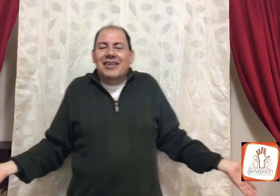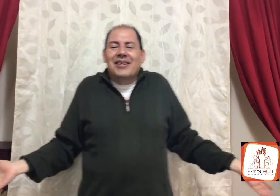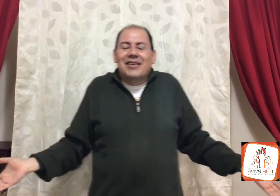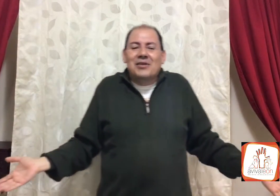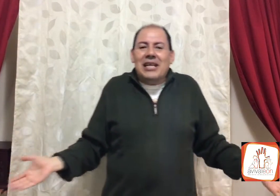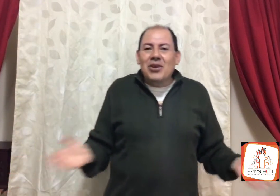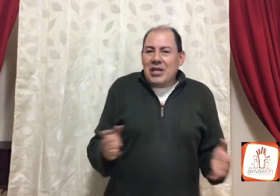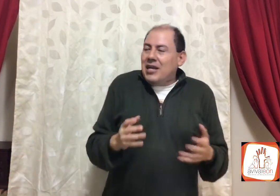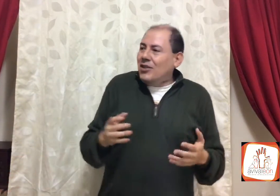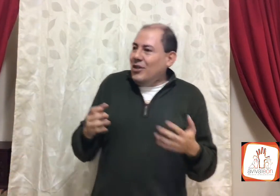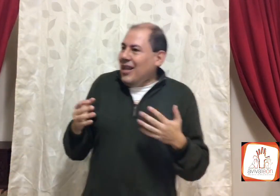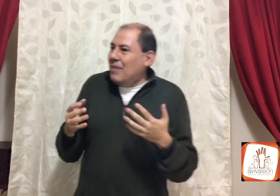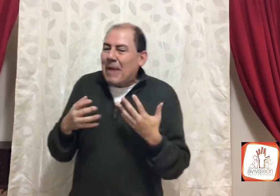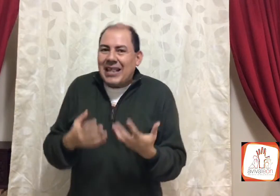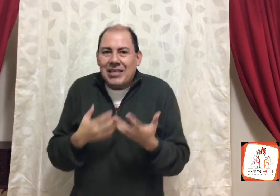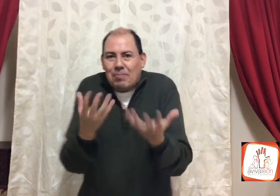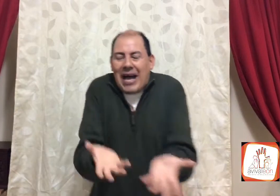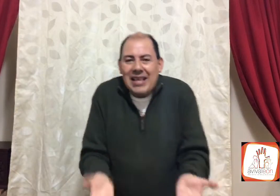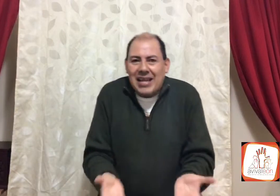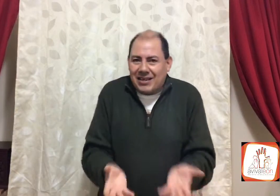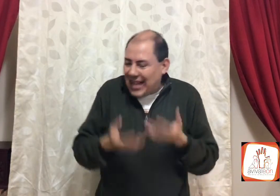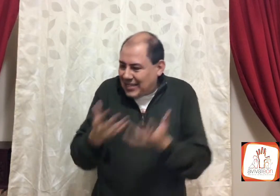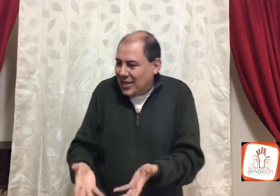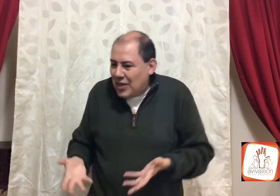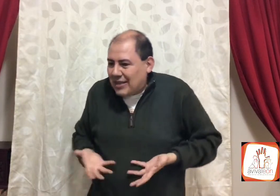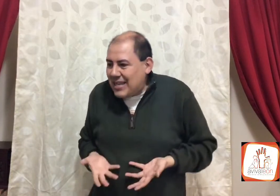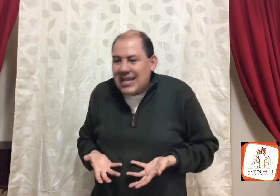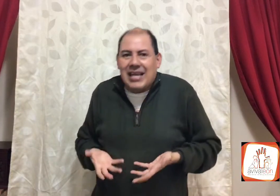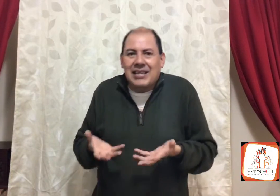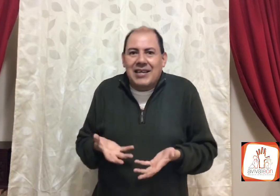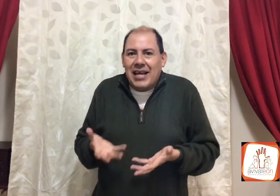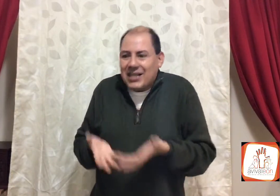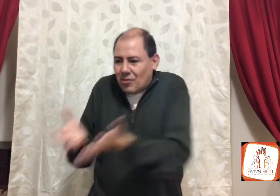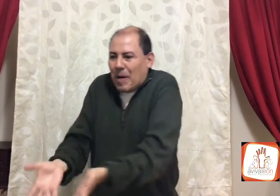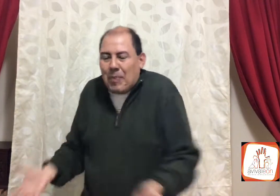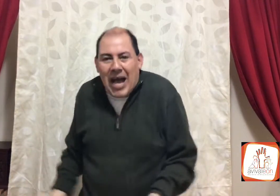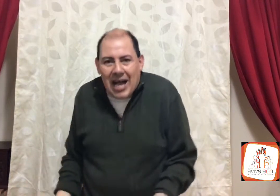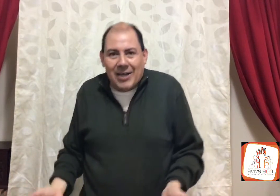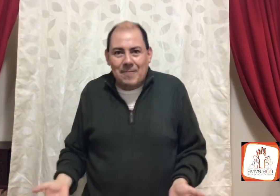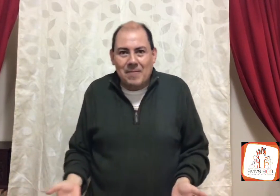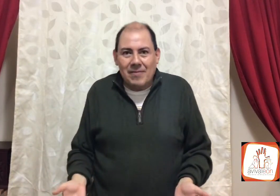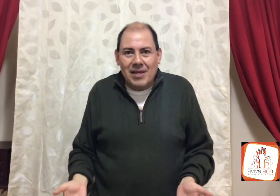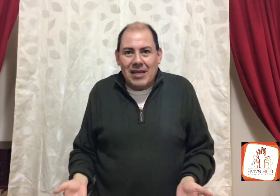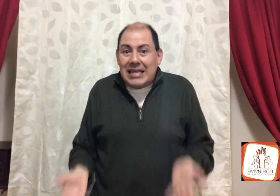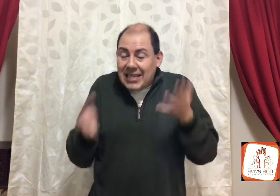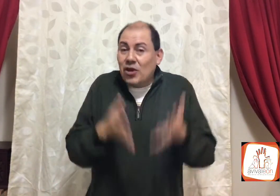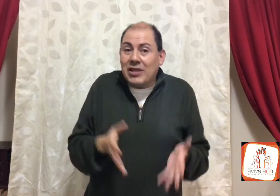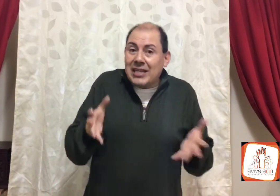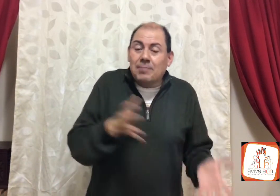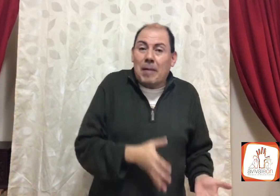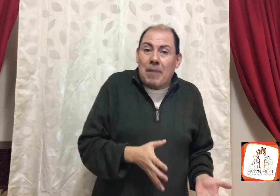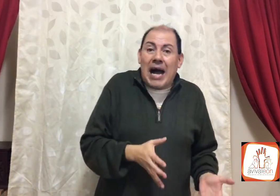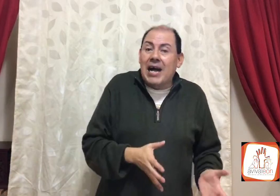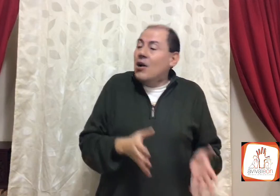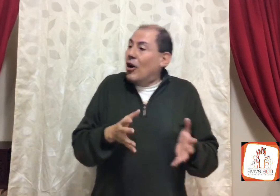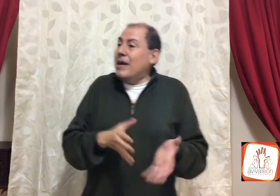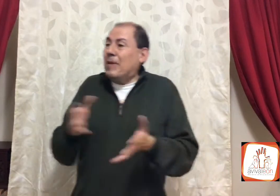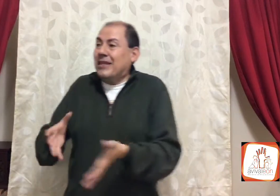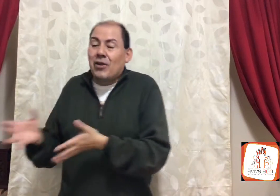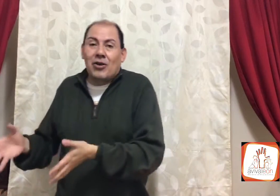O sea, el padre es padre, nació de ti, eres su papá, y si no tienes papá, o haya pasado lo